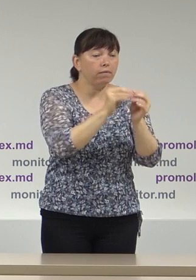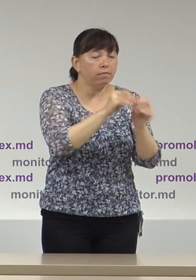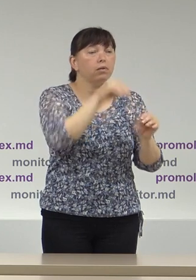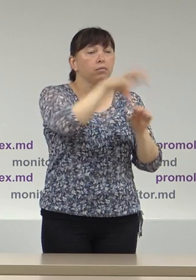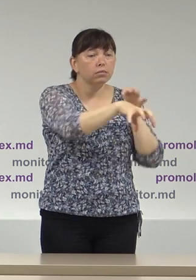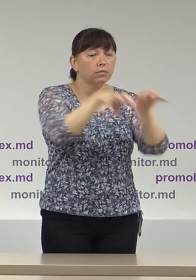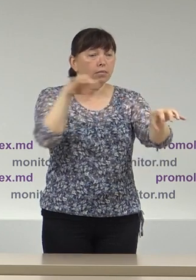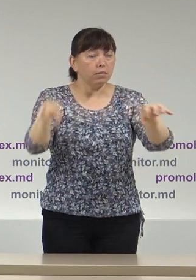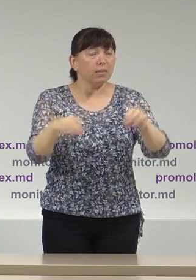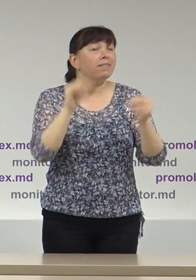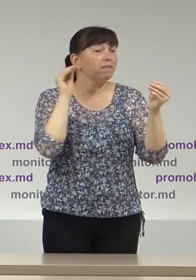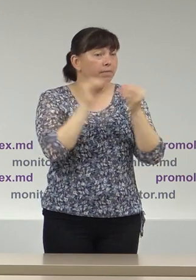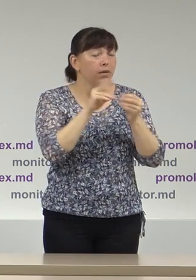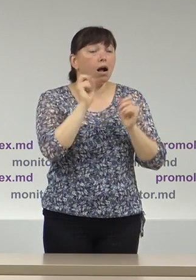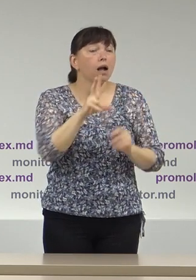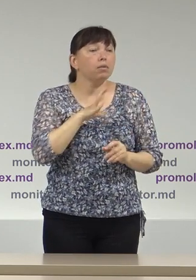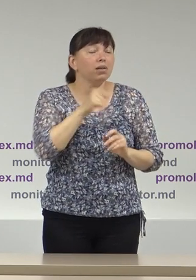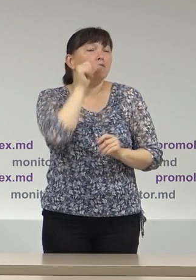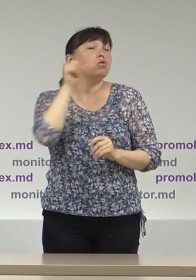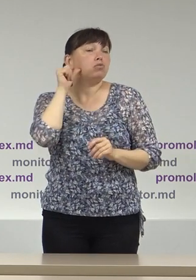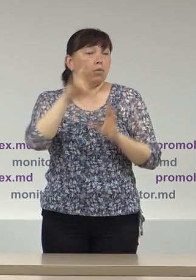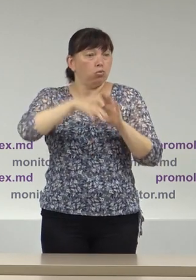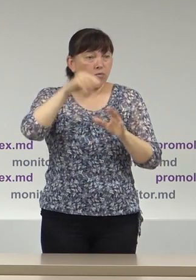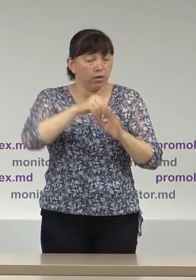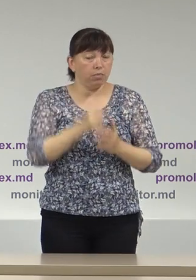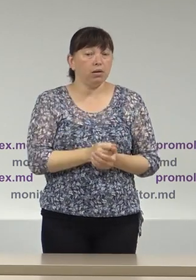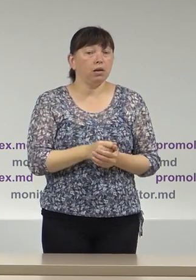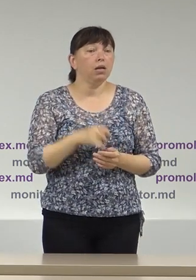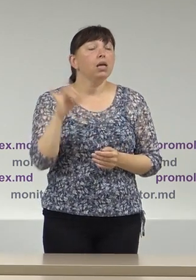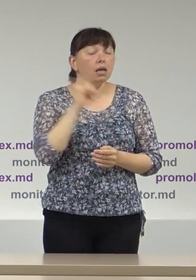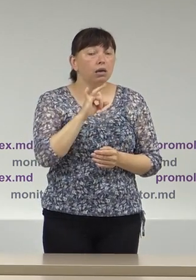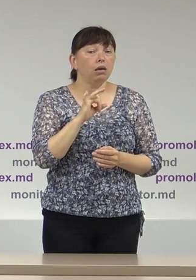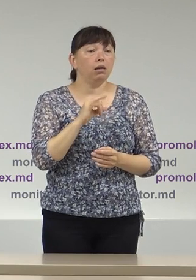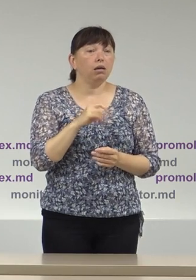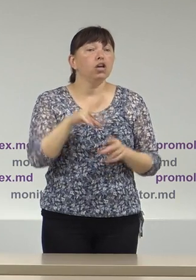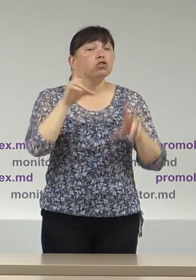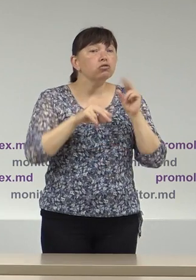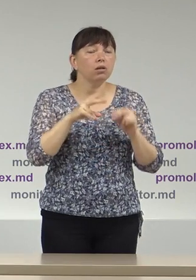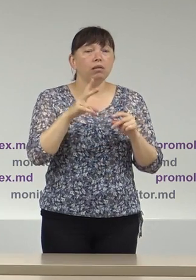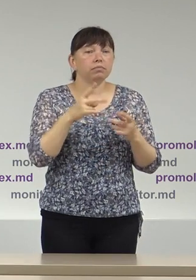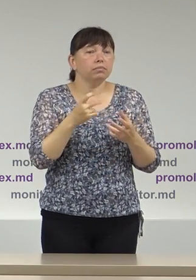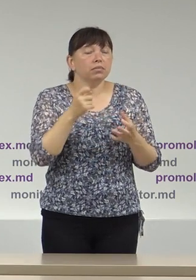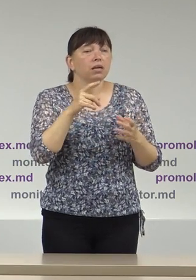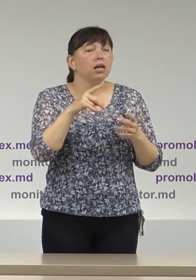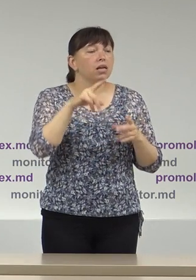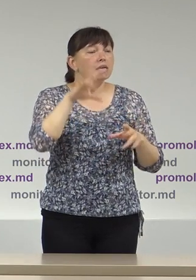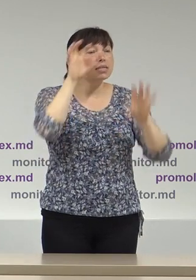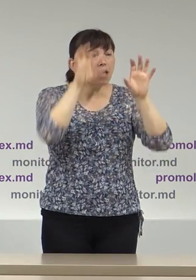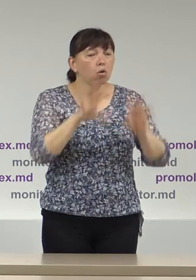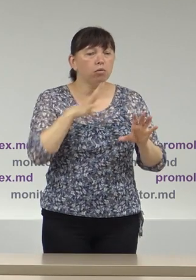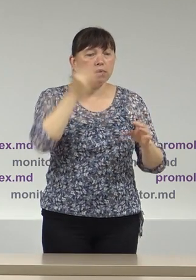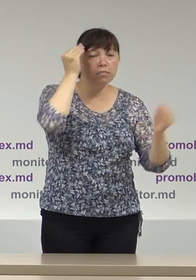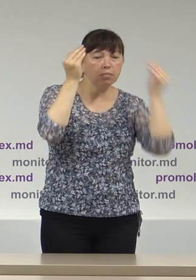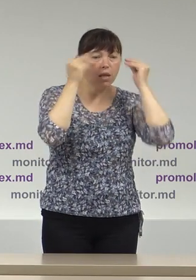acum secții de votare, ca și la alegerile prezidențiale, precum și interpretarea și aplicarea neuniformă a legislației în contextul